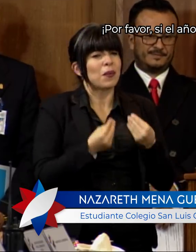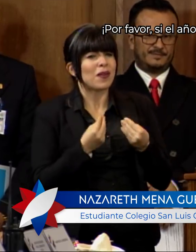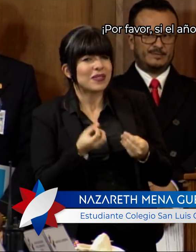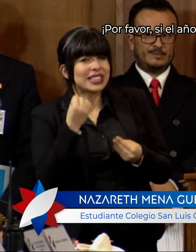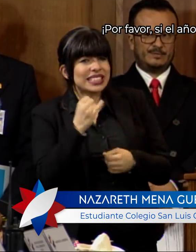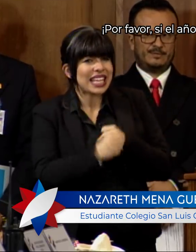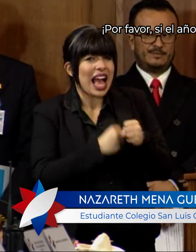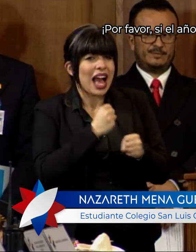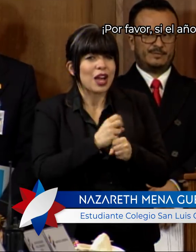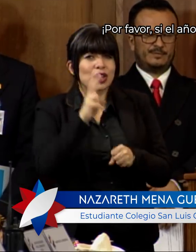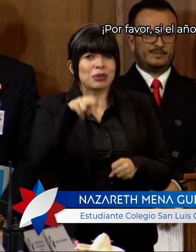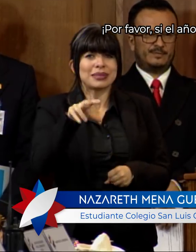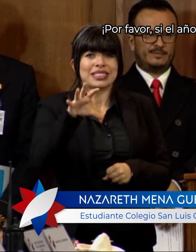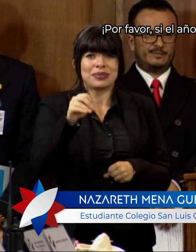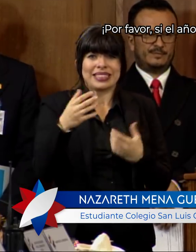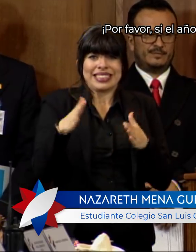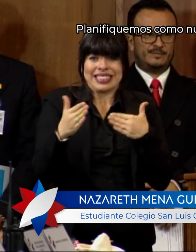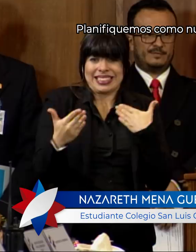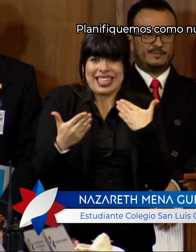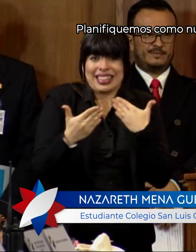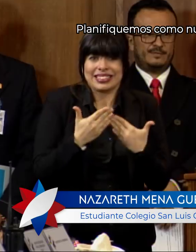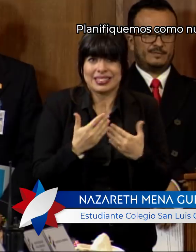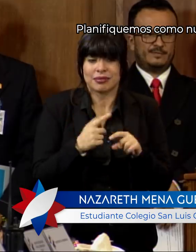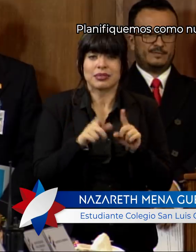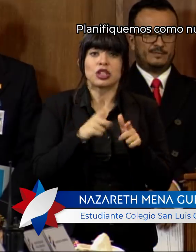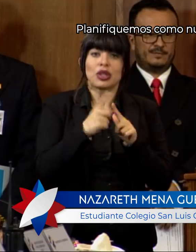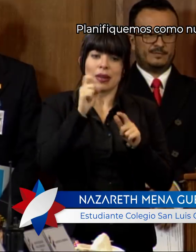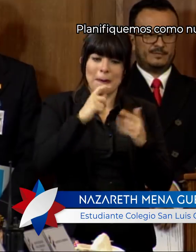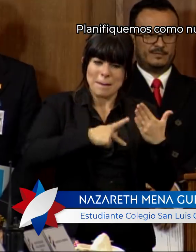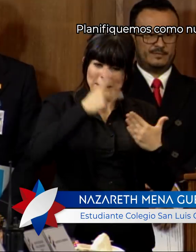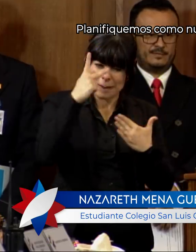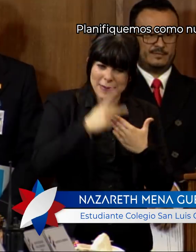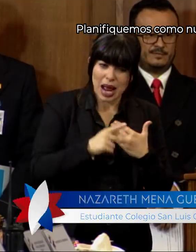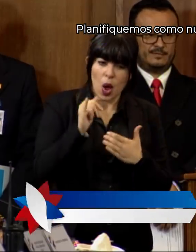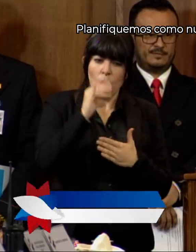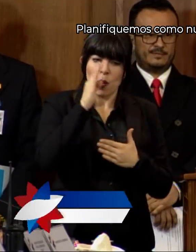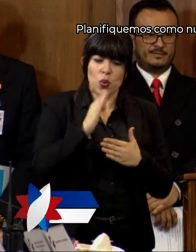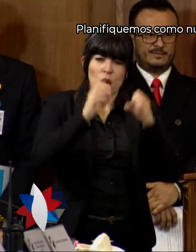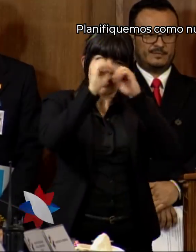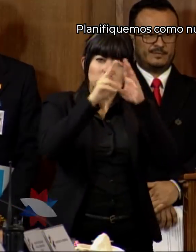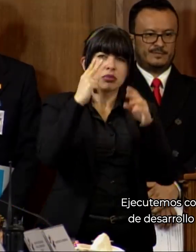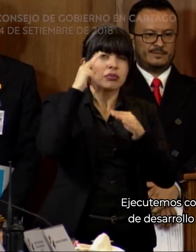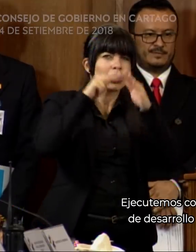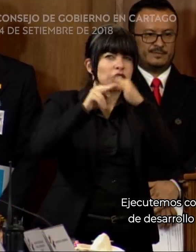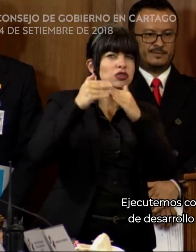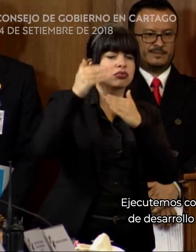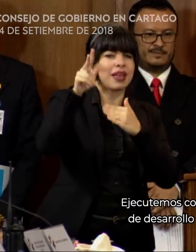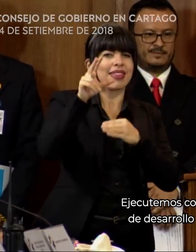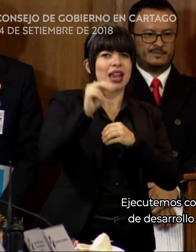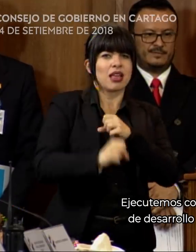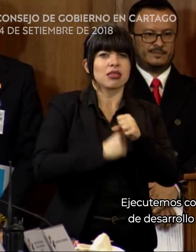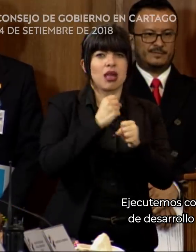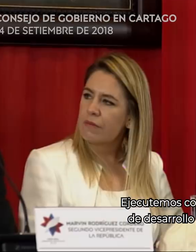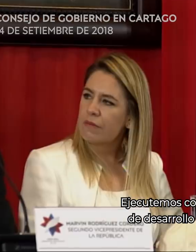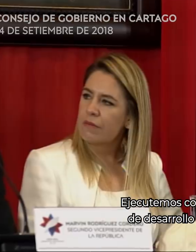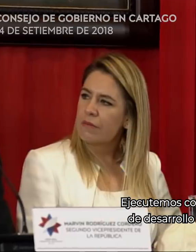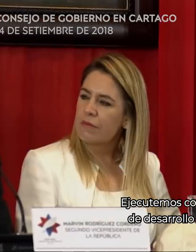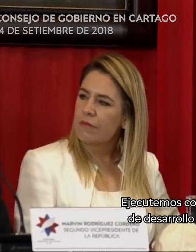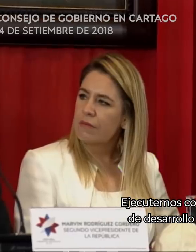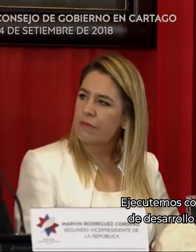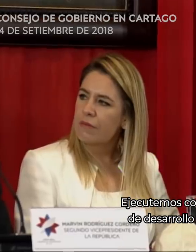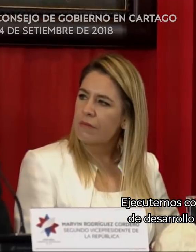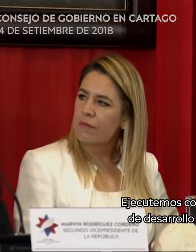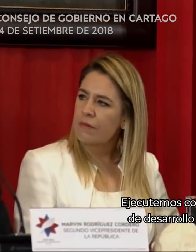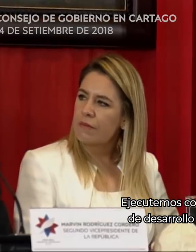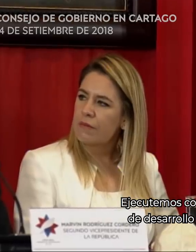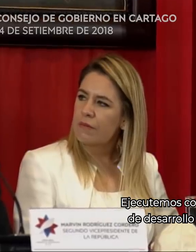si el año 2050 ya está encima, planifiquemos como nunca una visión de 30 años. Ejecutemos como nunca un plan